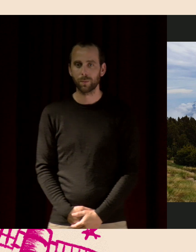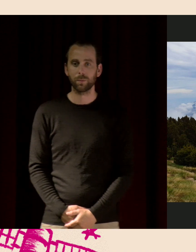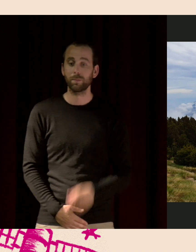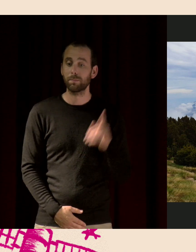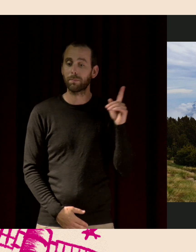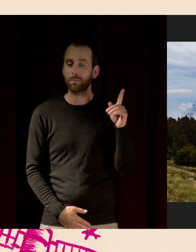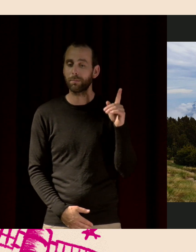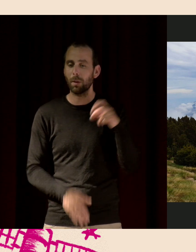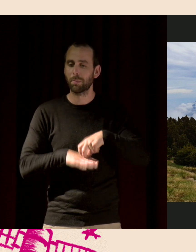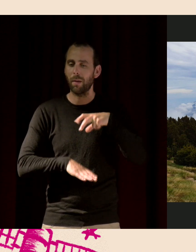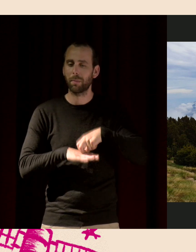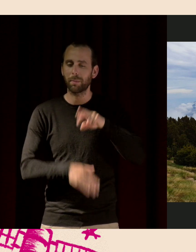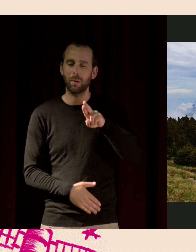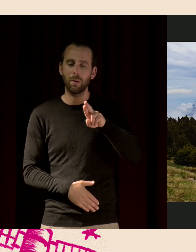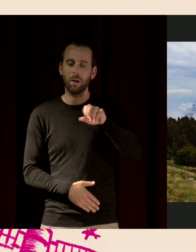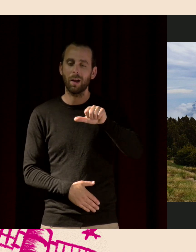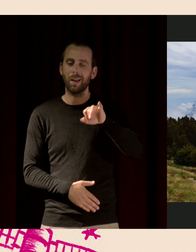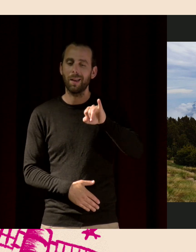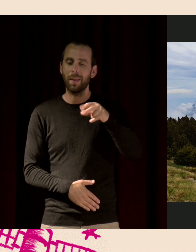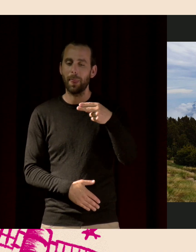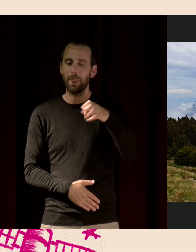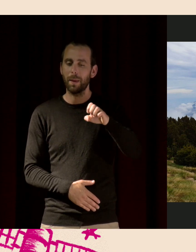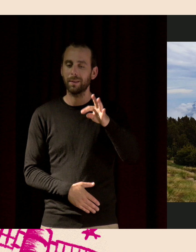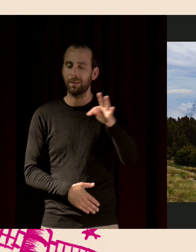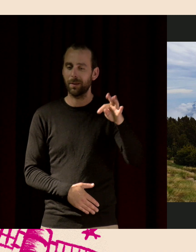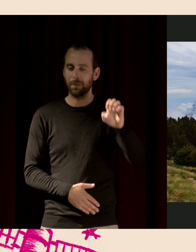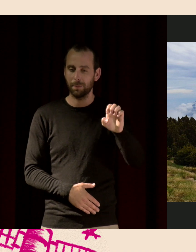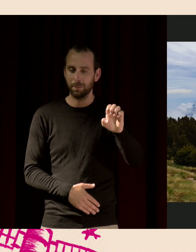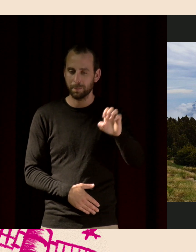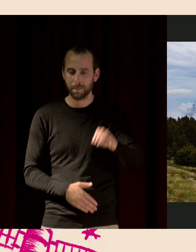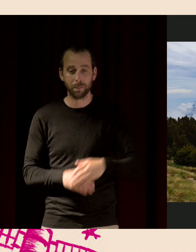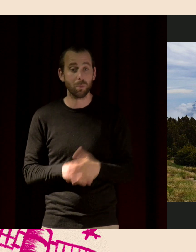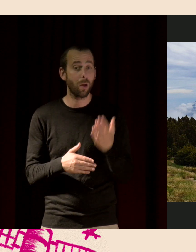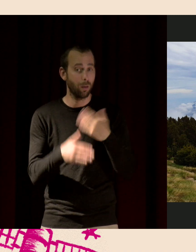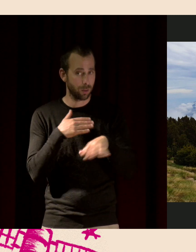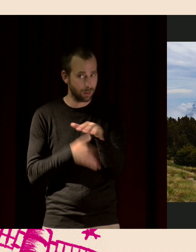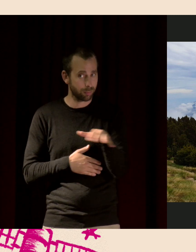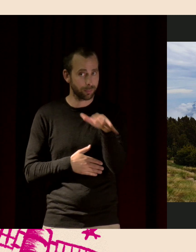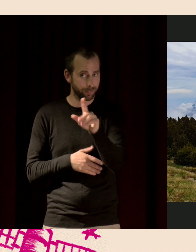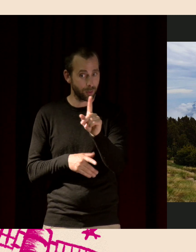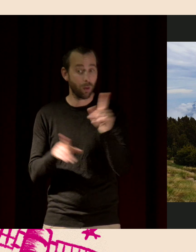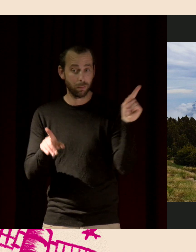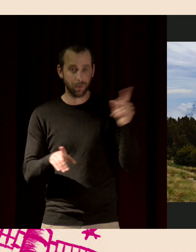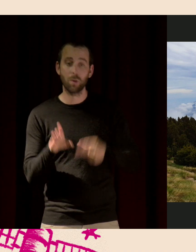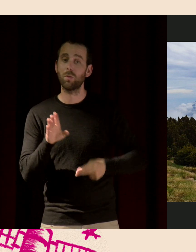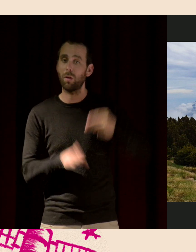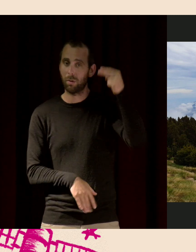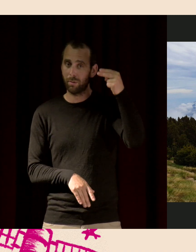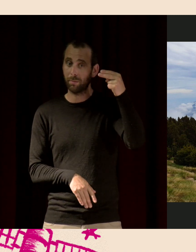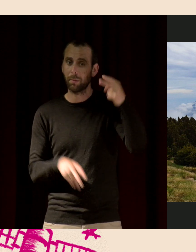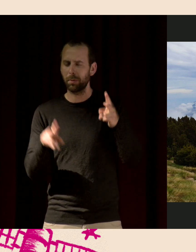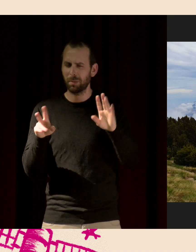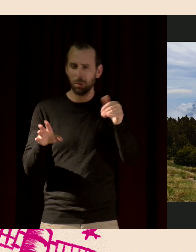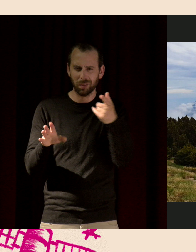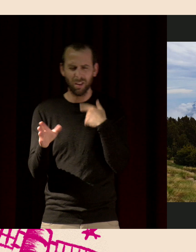Des rainettes. Des rainettes. Alors, les verres, pas celles de chez vous, pas les méridionales. C'est pour ça que vous ne les reconnaissez pas.